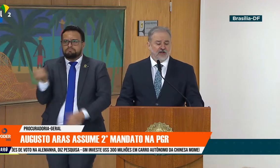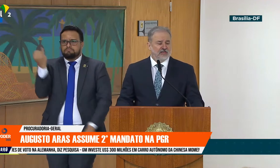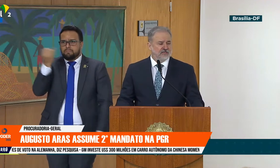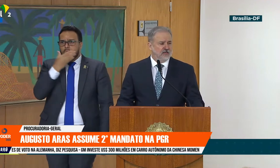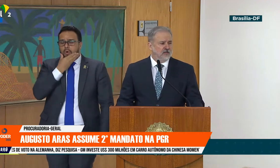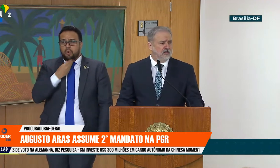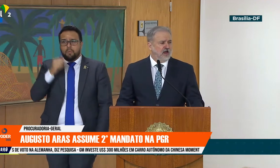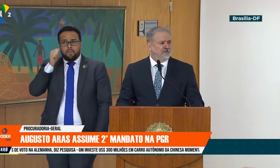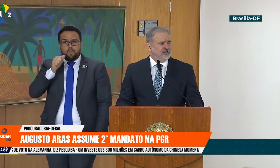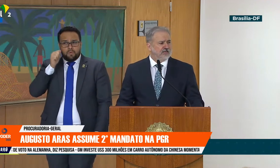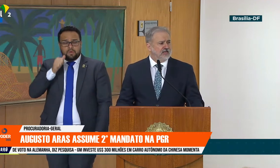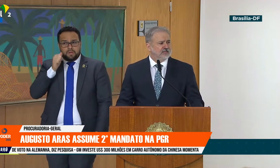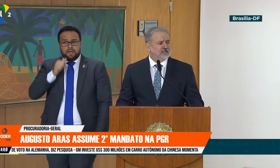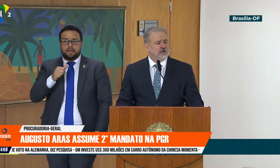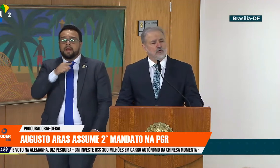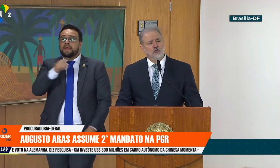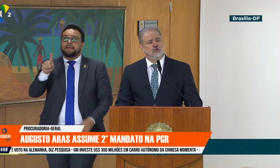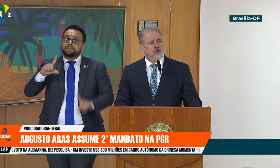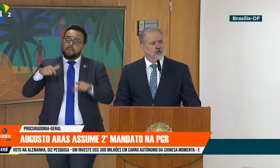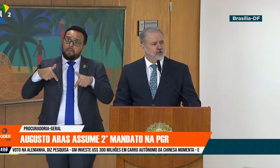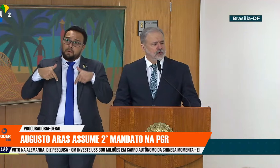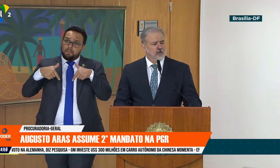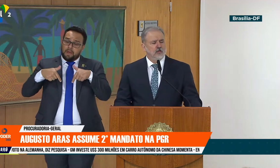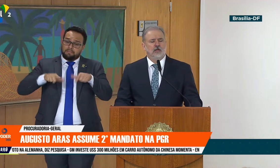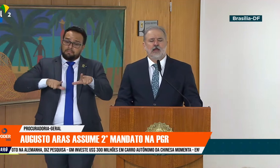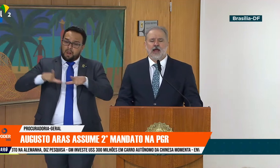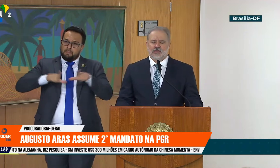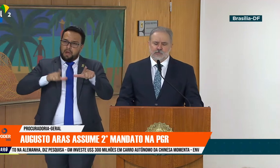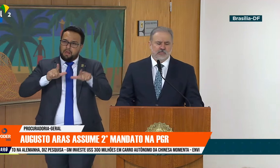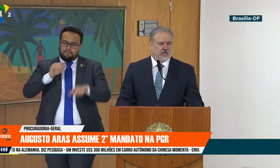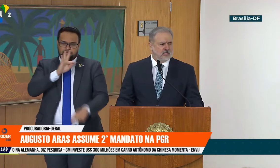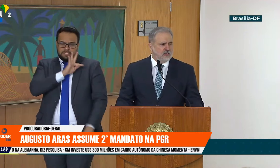ali fazem a fiscalização e o controle